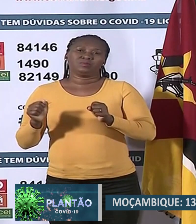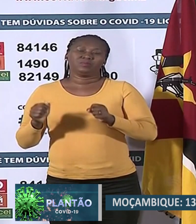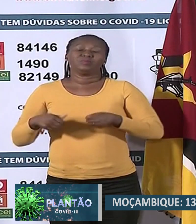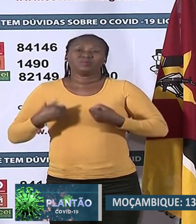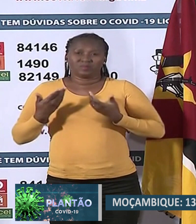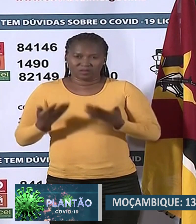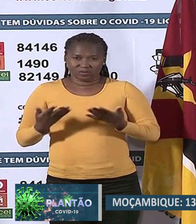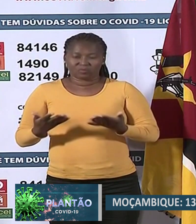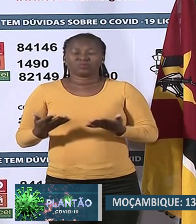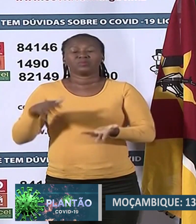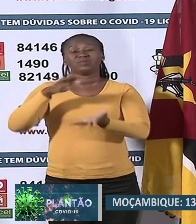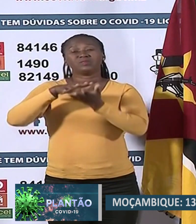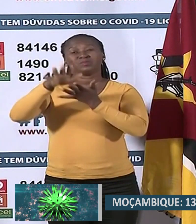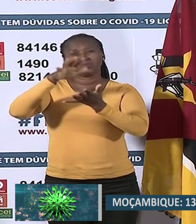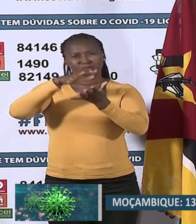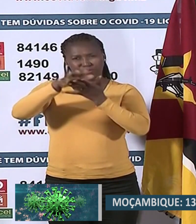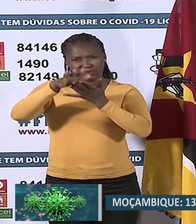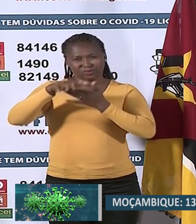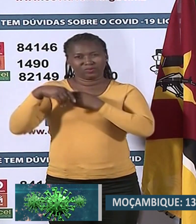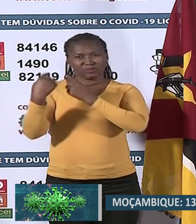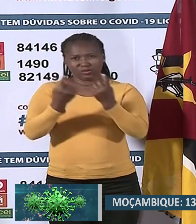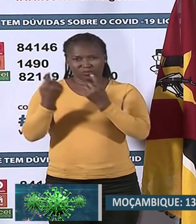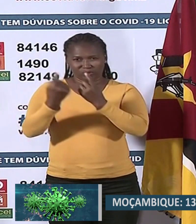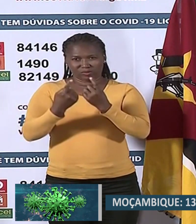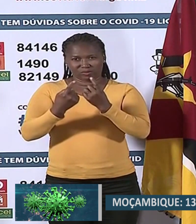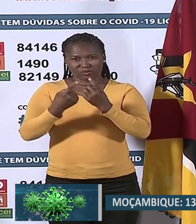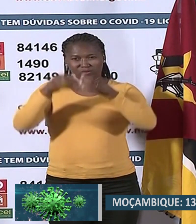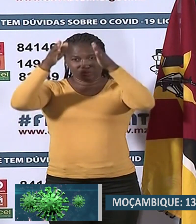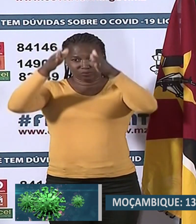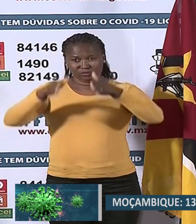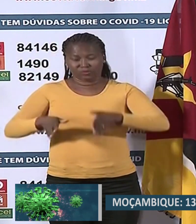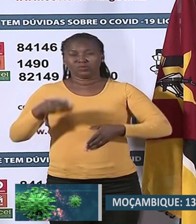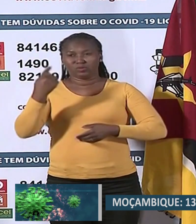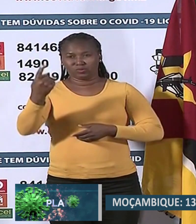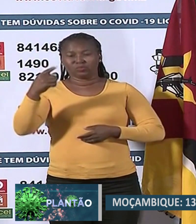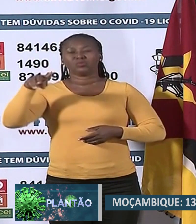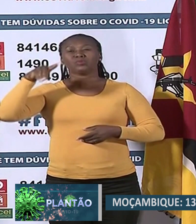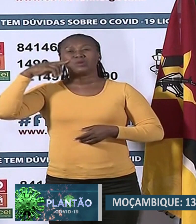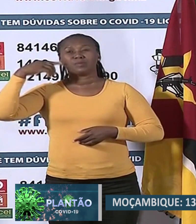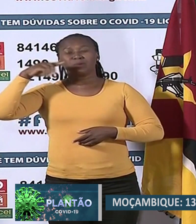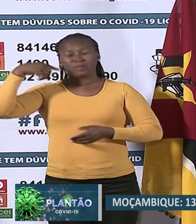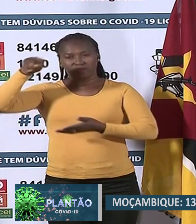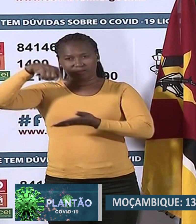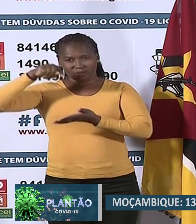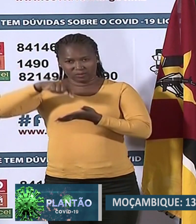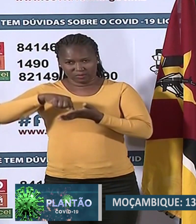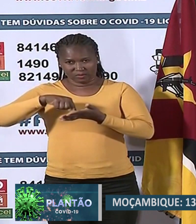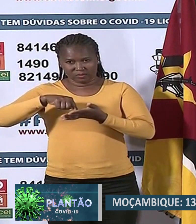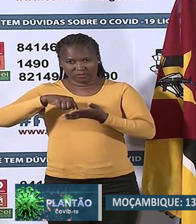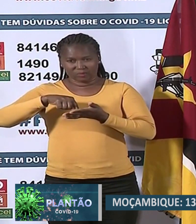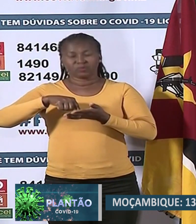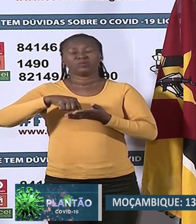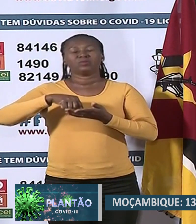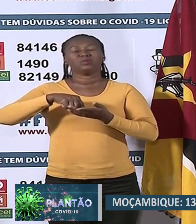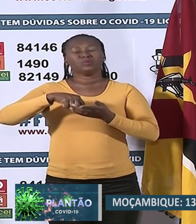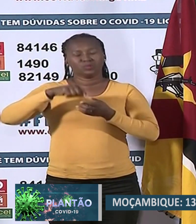Descrevendo os casos, temos um caso da província de Cabo de Lugato, que é da cidade de Pemba, resultado de rastreio de